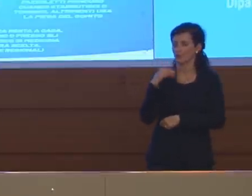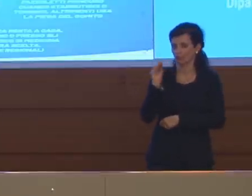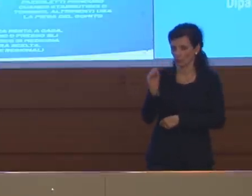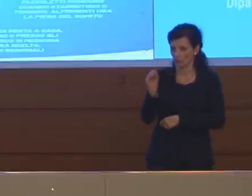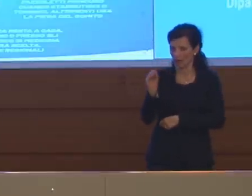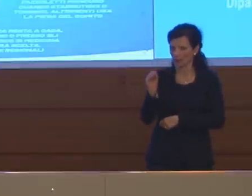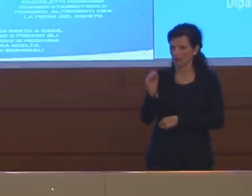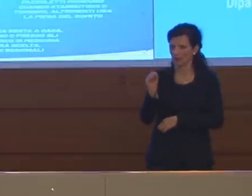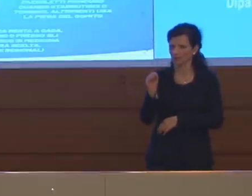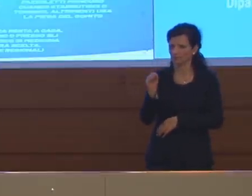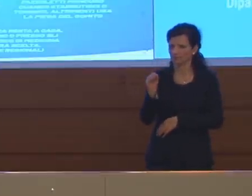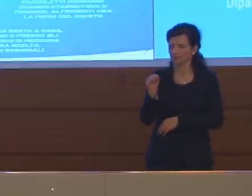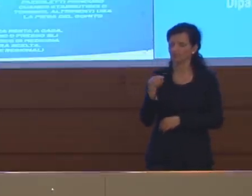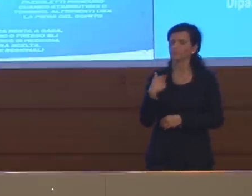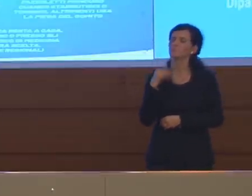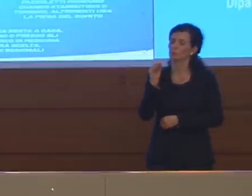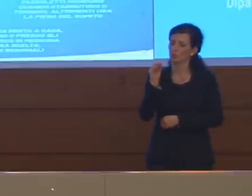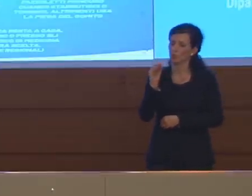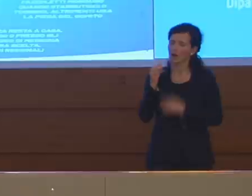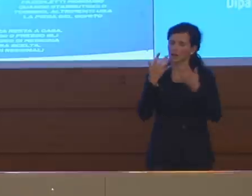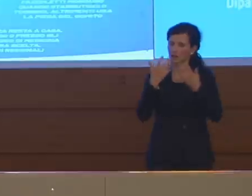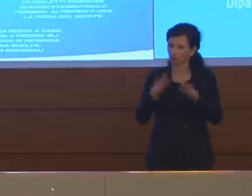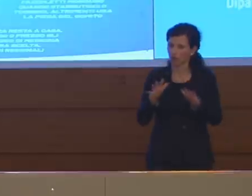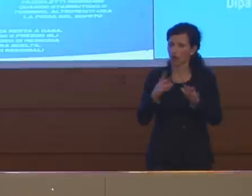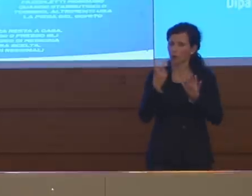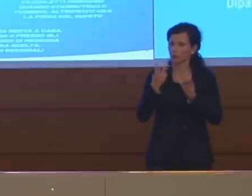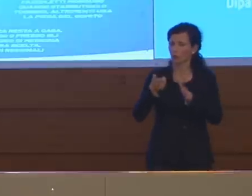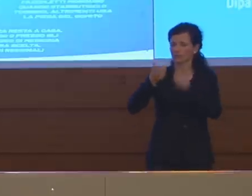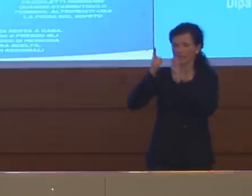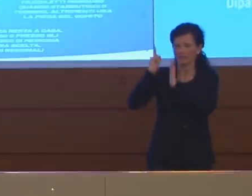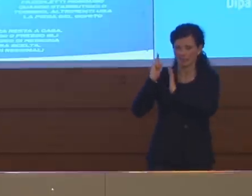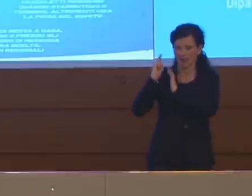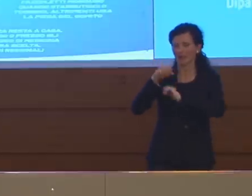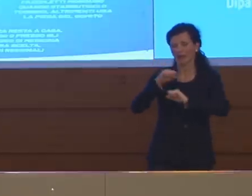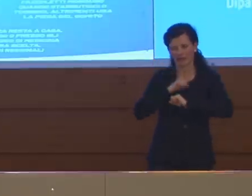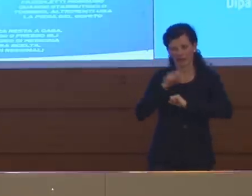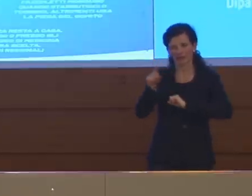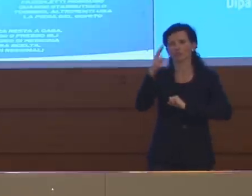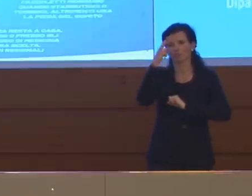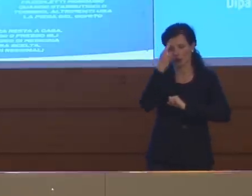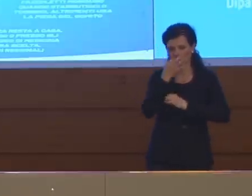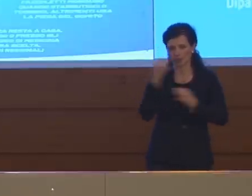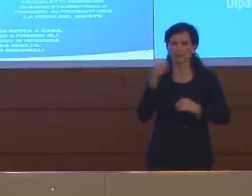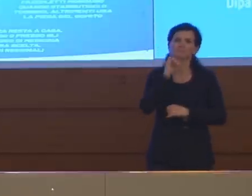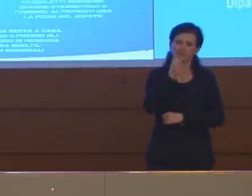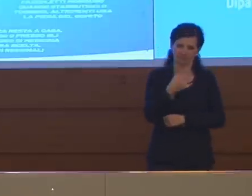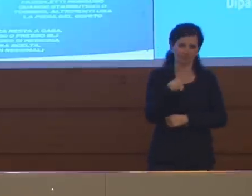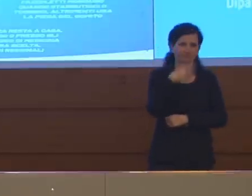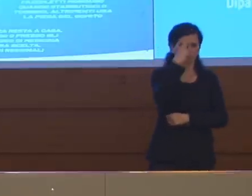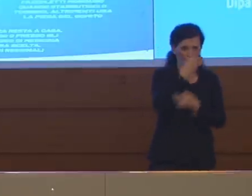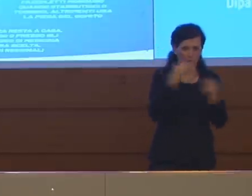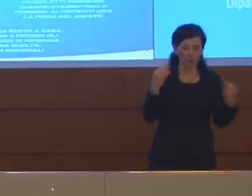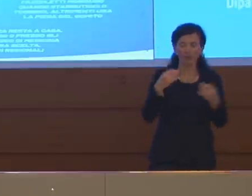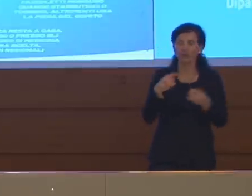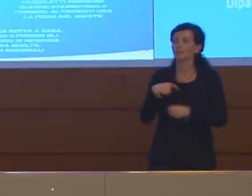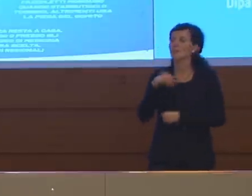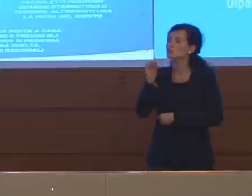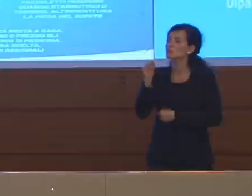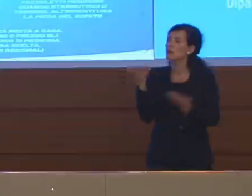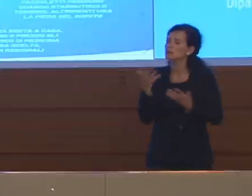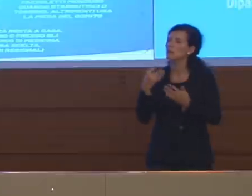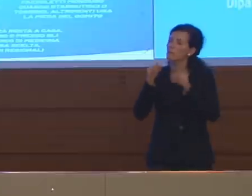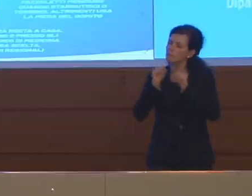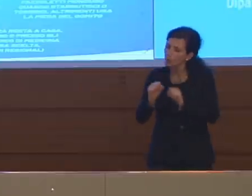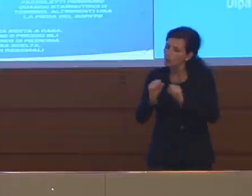una domanda che le ho fatto due settimane fa e credo lei la ricorderà bene, se è possibile avere i documenti verbali del